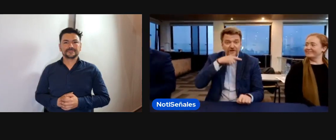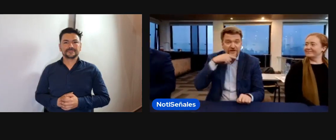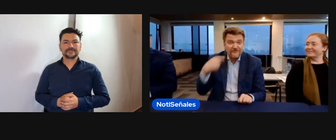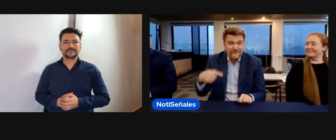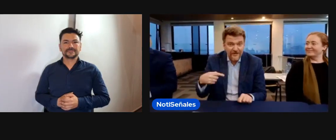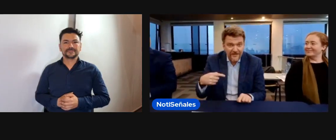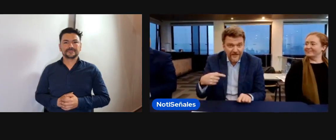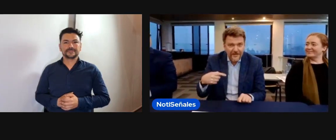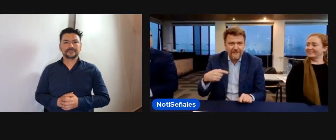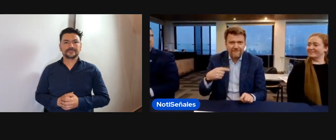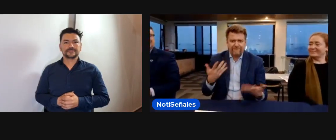soy Stanislav.